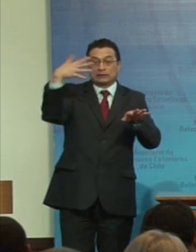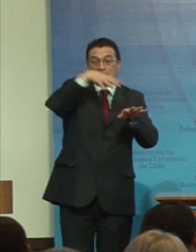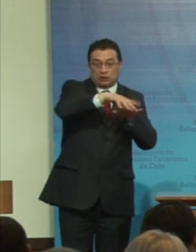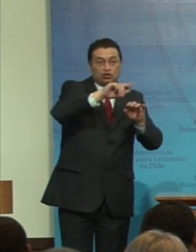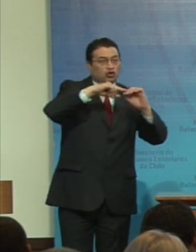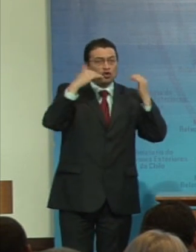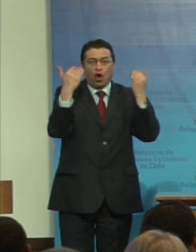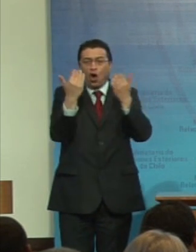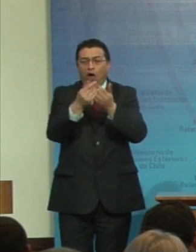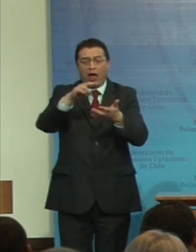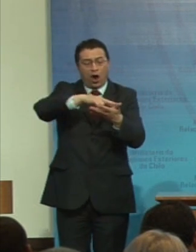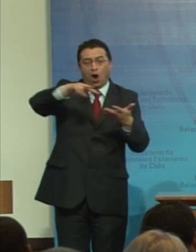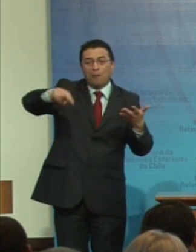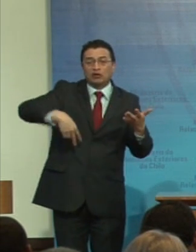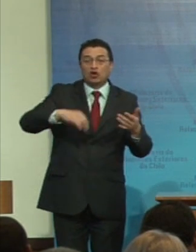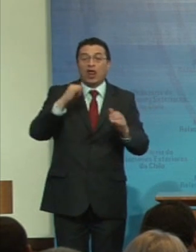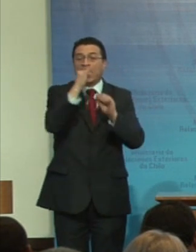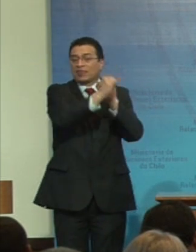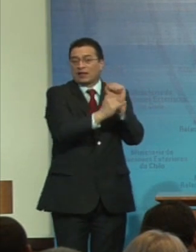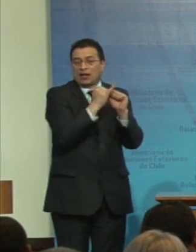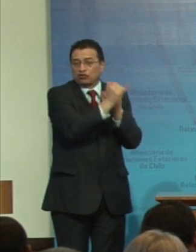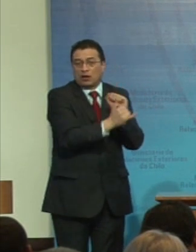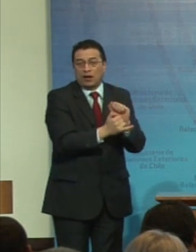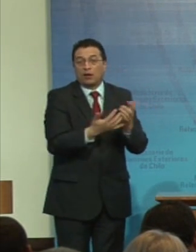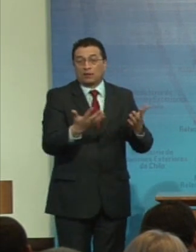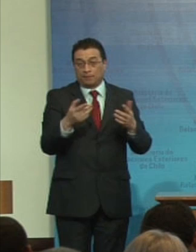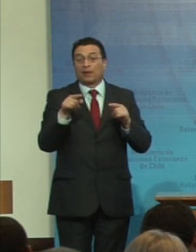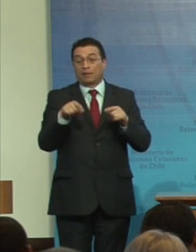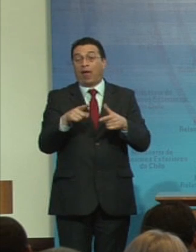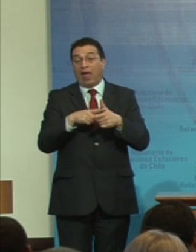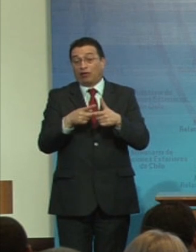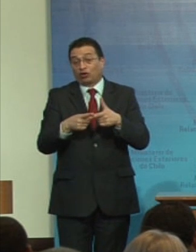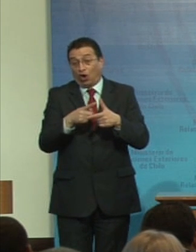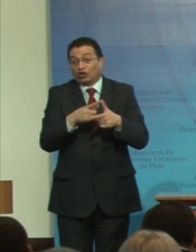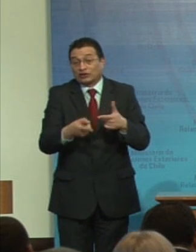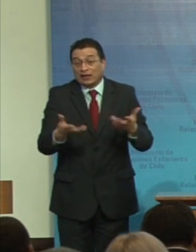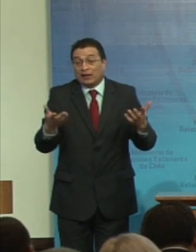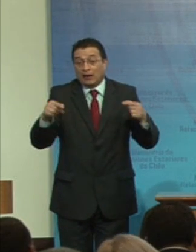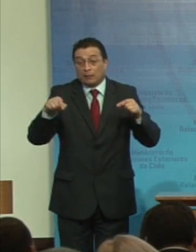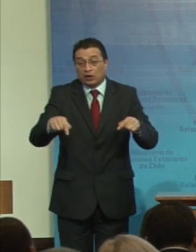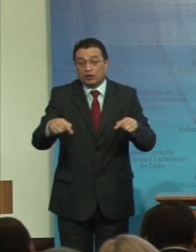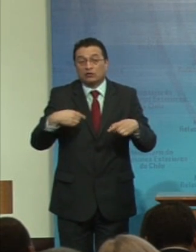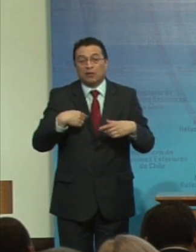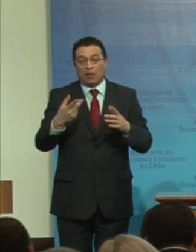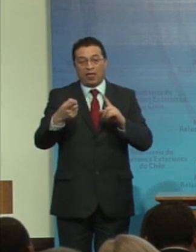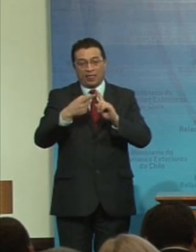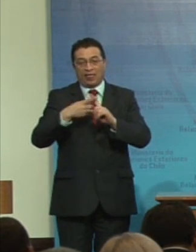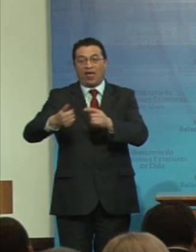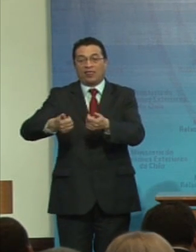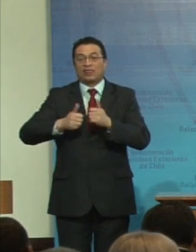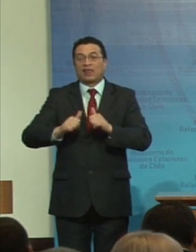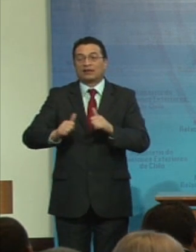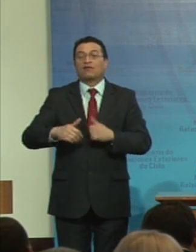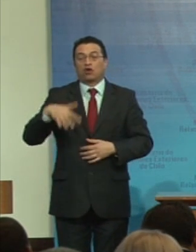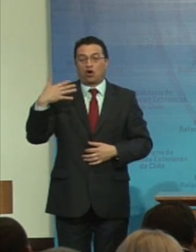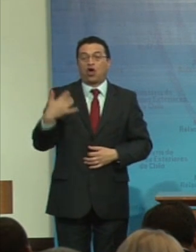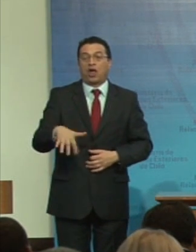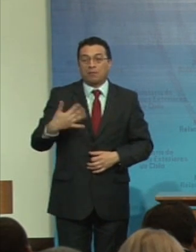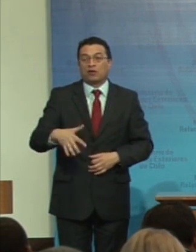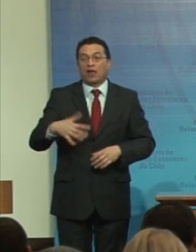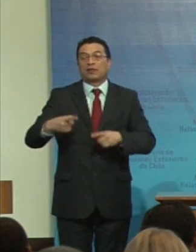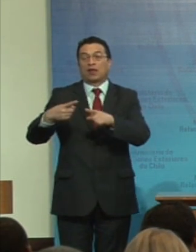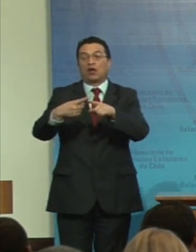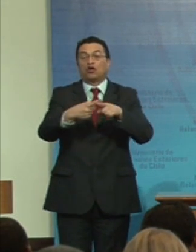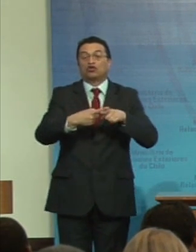internacionales entonces por eso hay desafíos latentes la sociedad